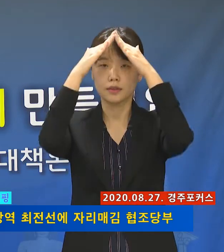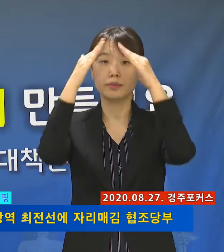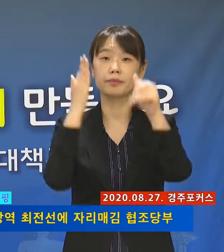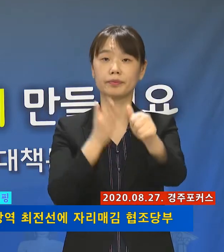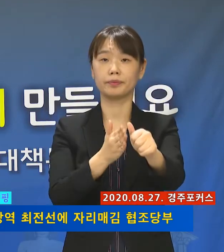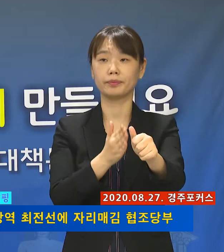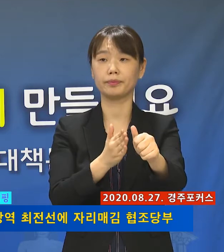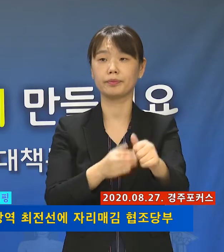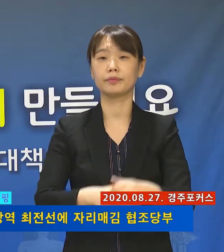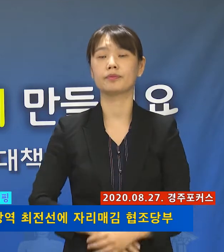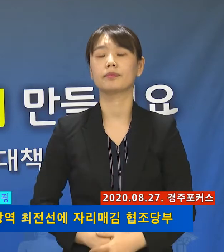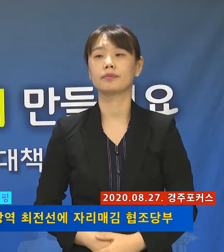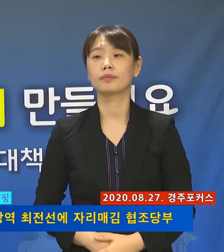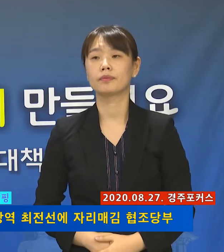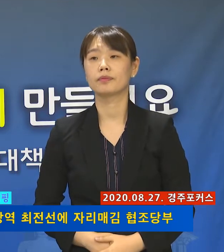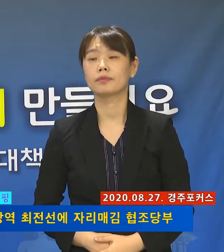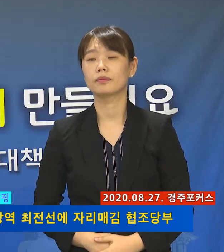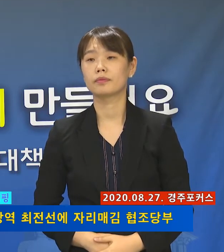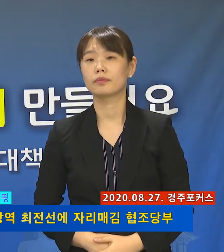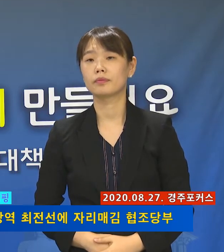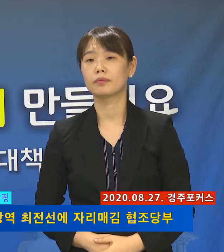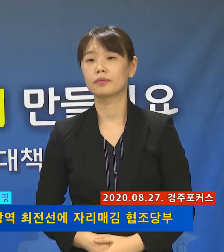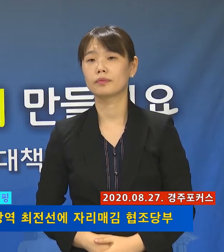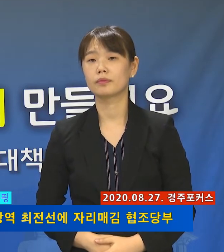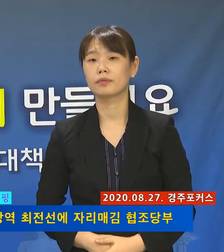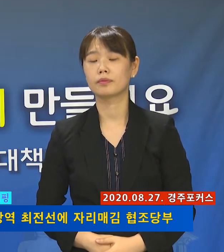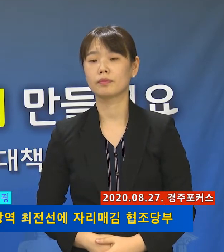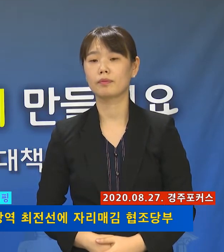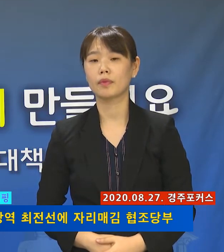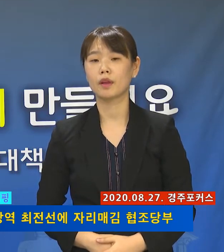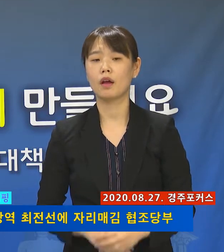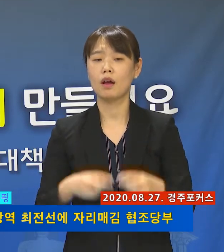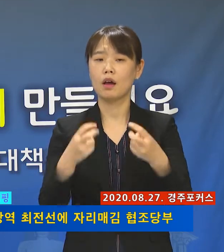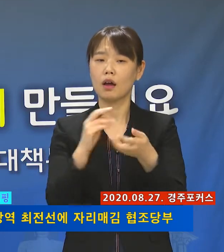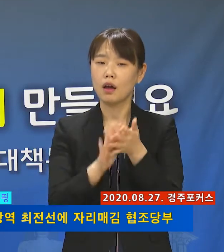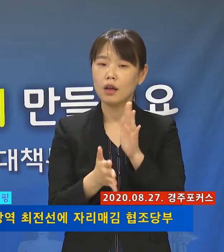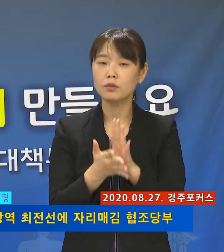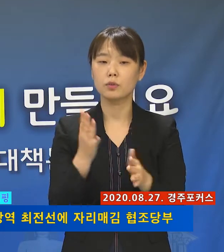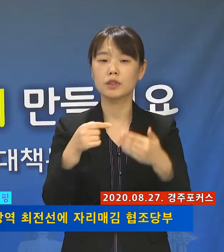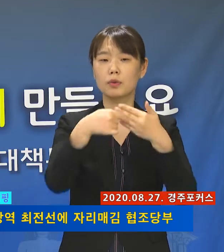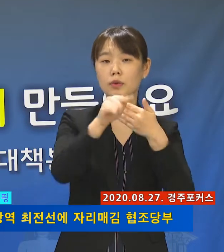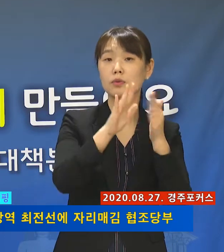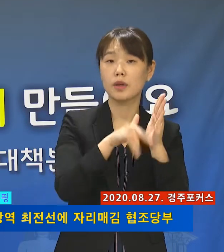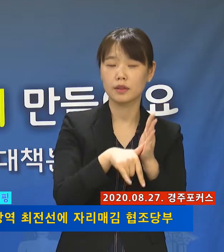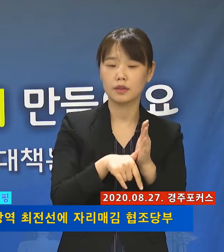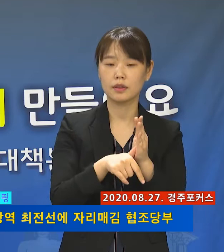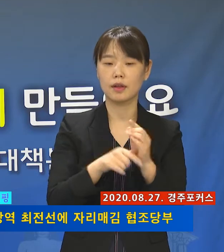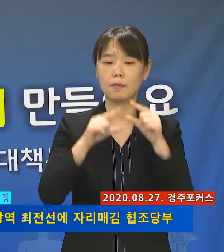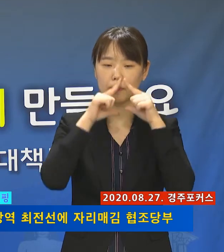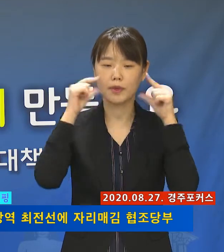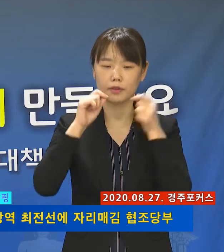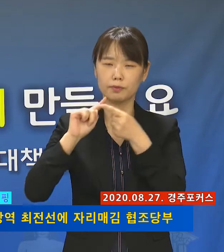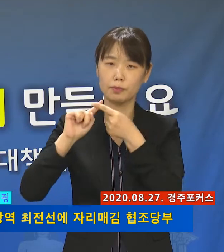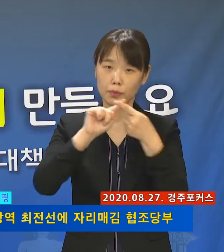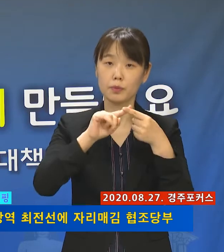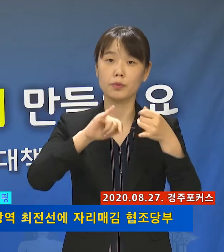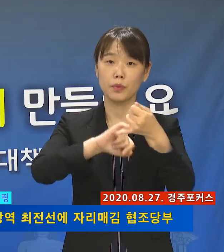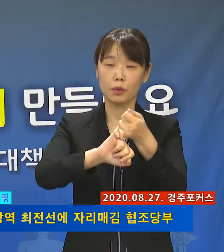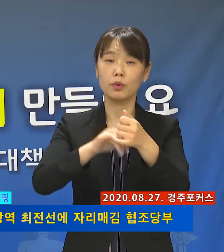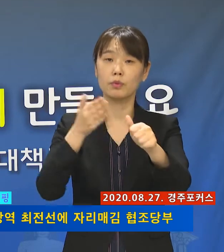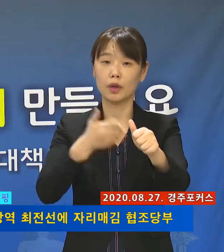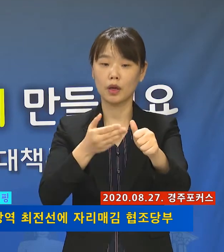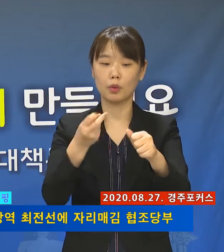머물러 주시기 바랍니다. 불가피하게 외출하는 경우에도 반드시 마스크를 착용해 주시고